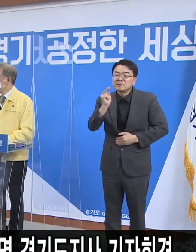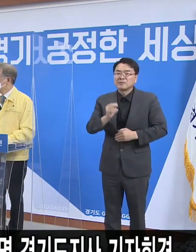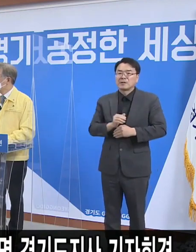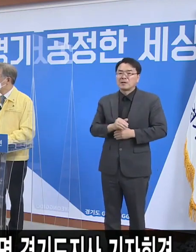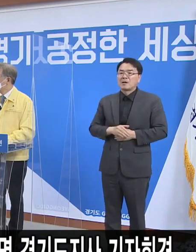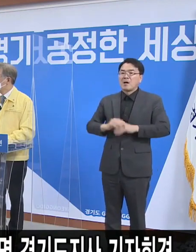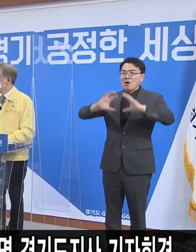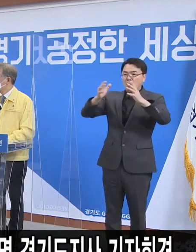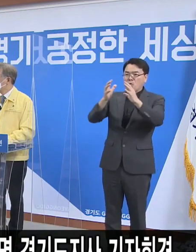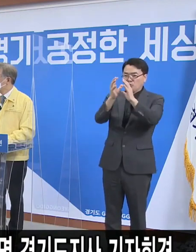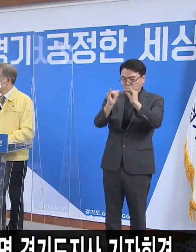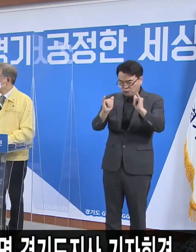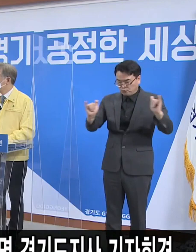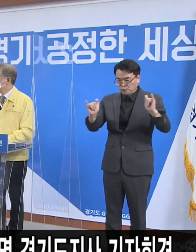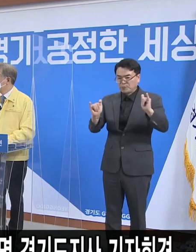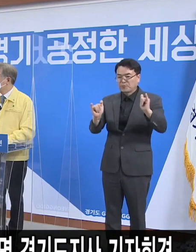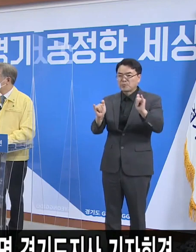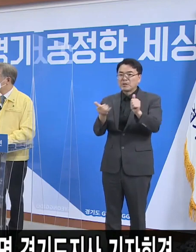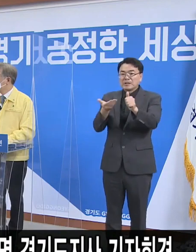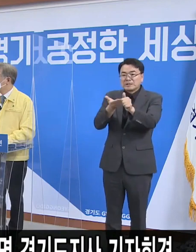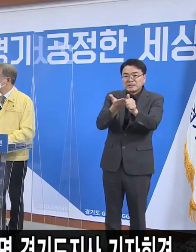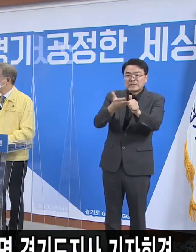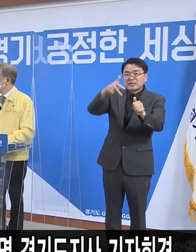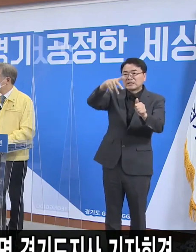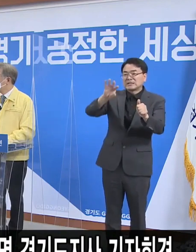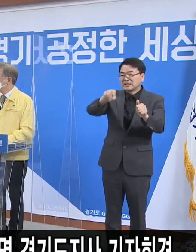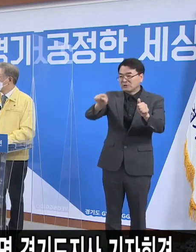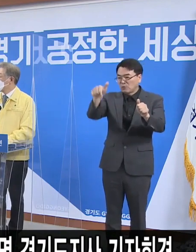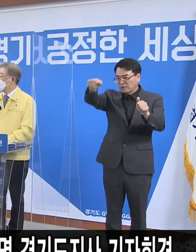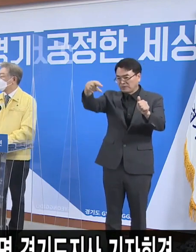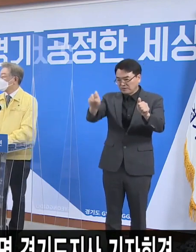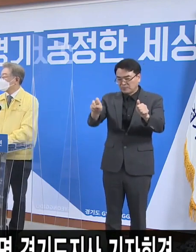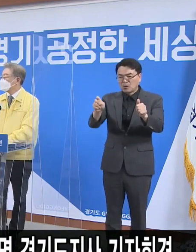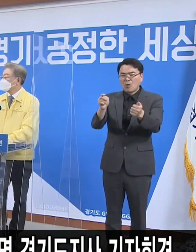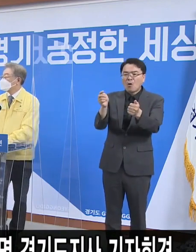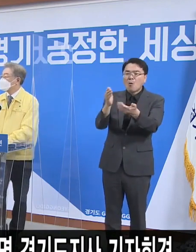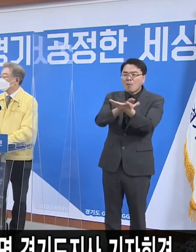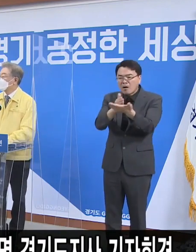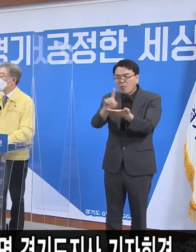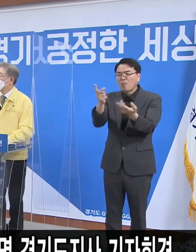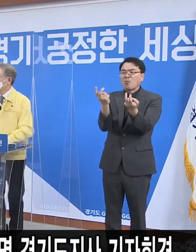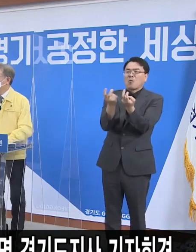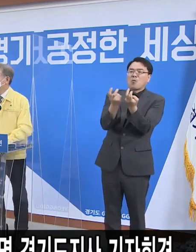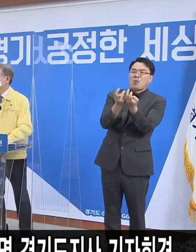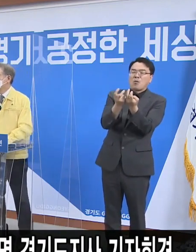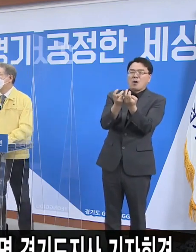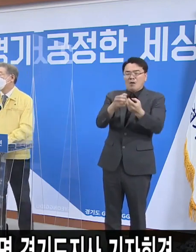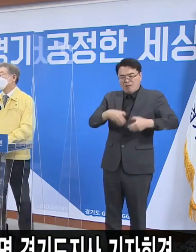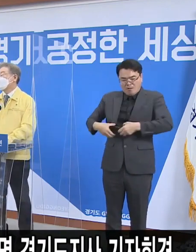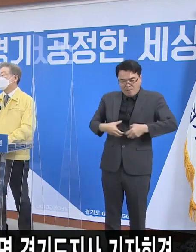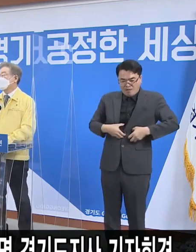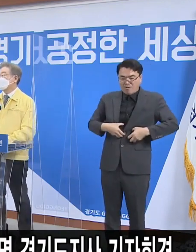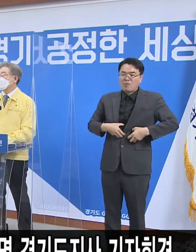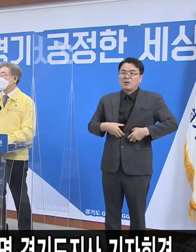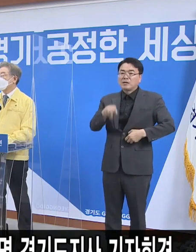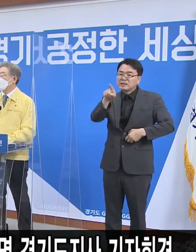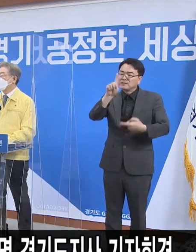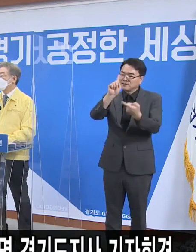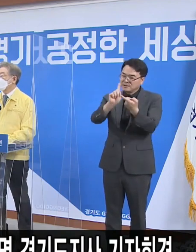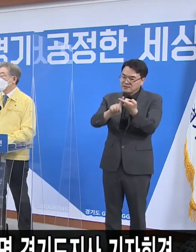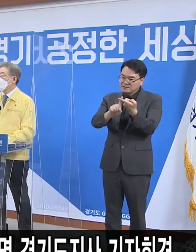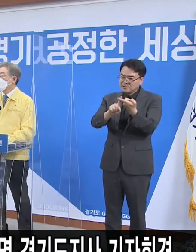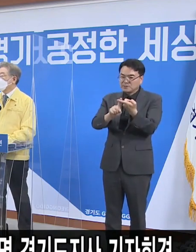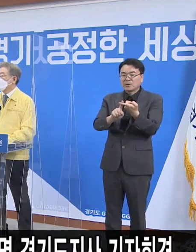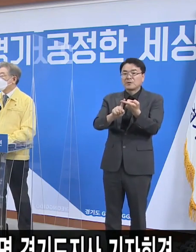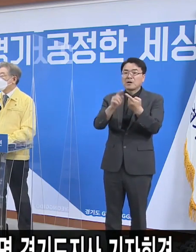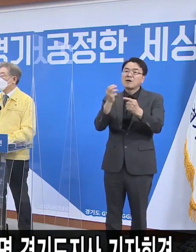재난지원금 여야간 협의도 오락가락하고 있고 홍랑기 부총리 전국민 지원금 지급에 부정적인 입장인데 이에 대한 지사님